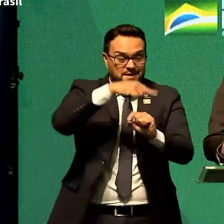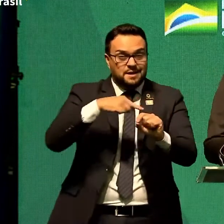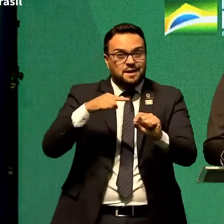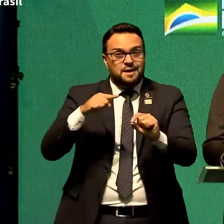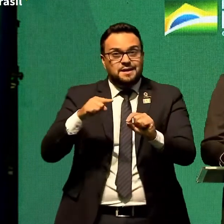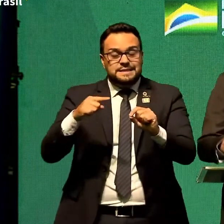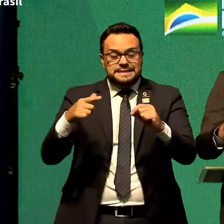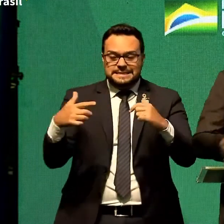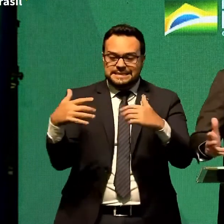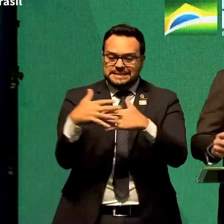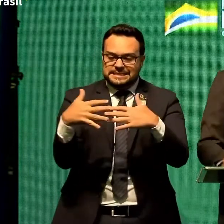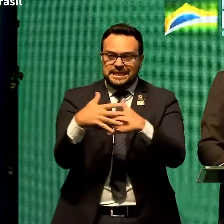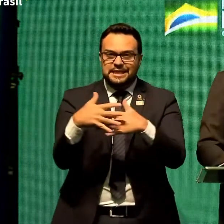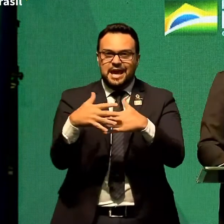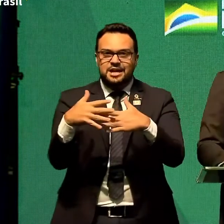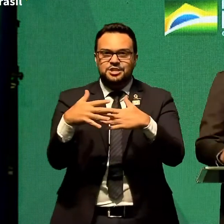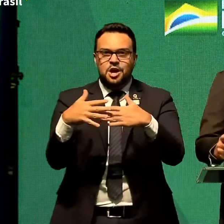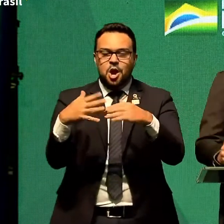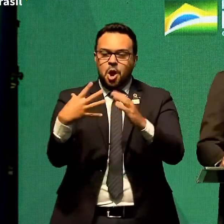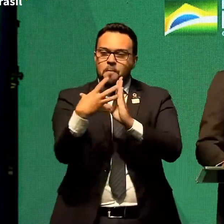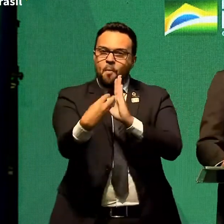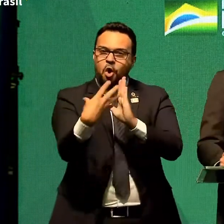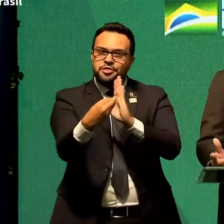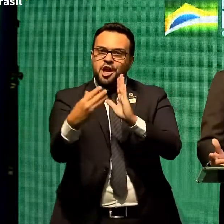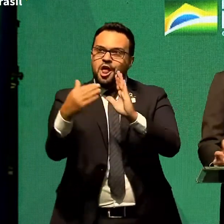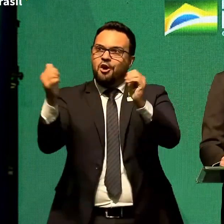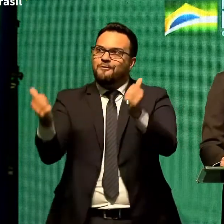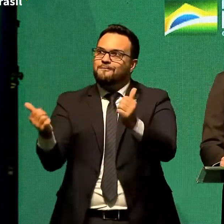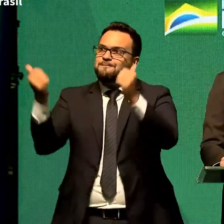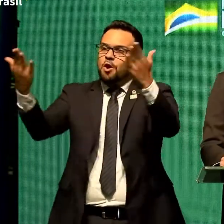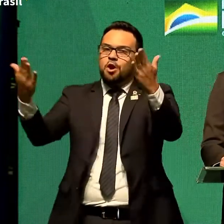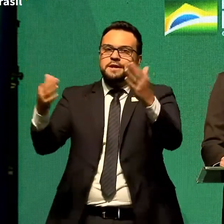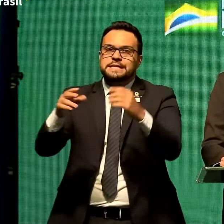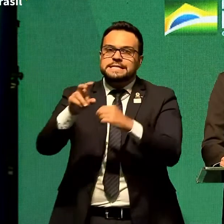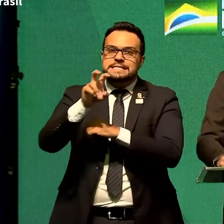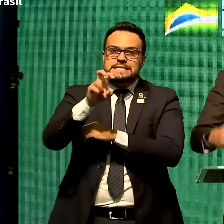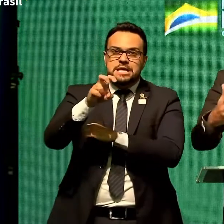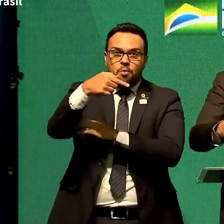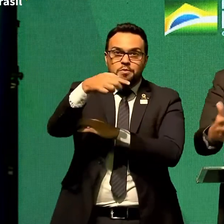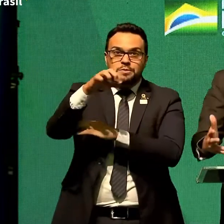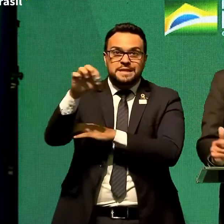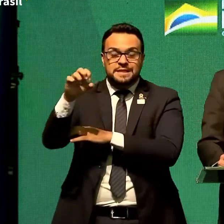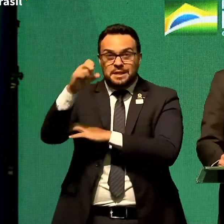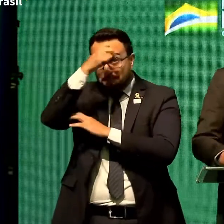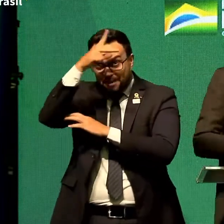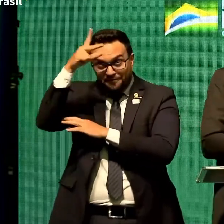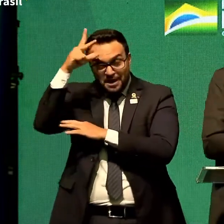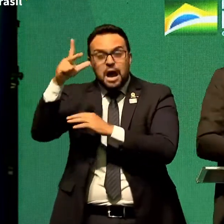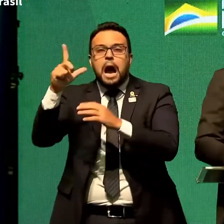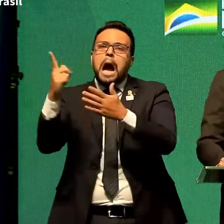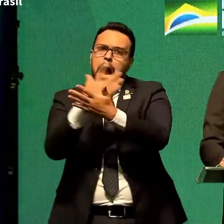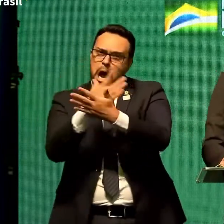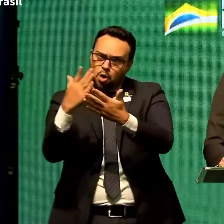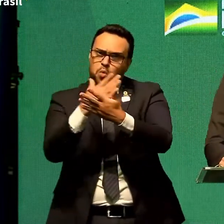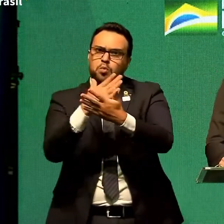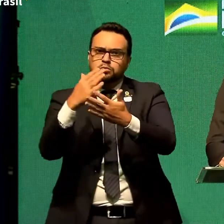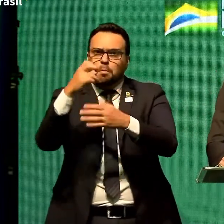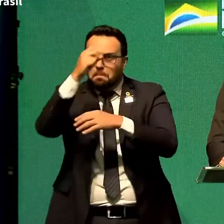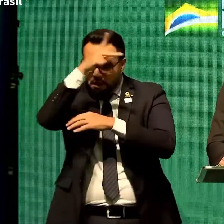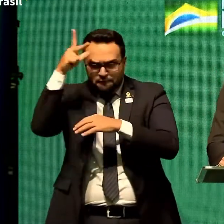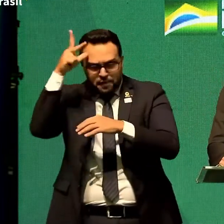uma cidade para ser olhada pelos demais 5.700 prefeitos do Brasil se bem que tem prefeito que está na linha